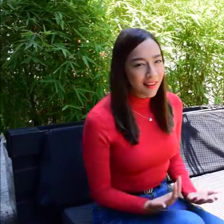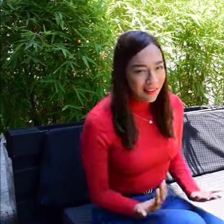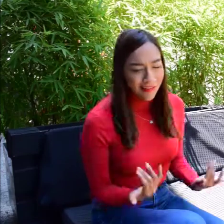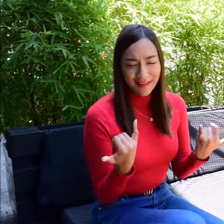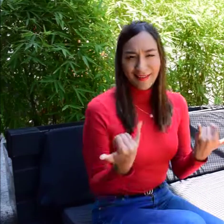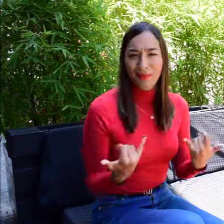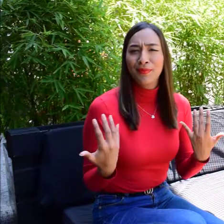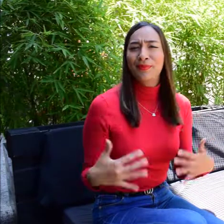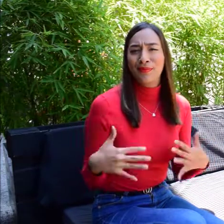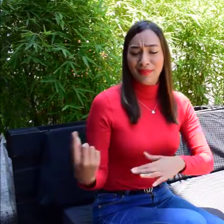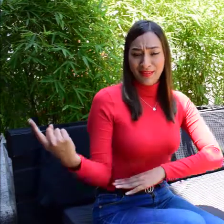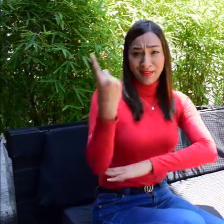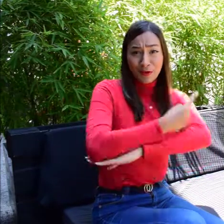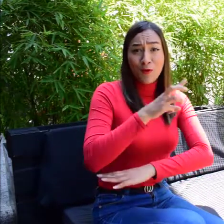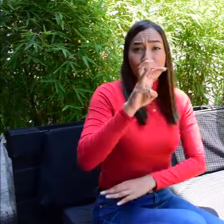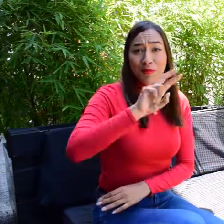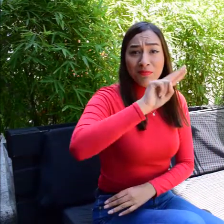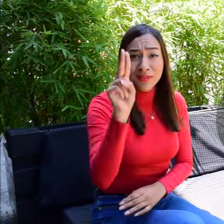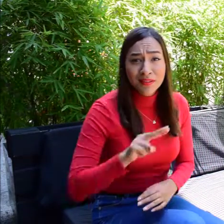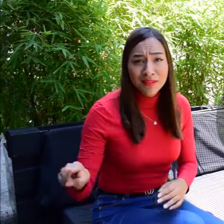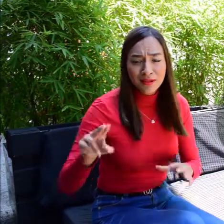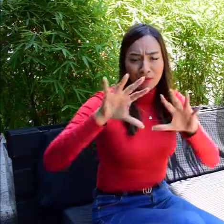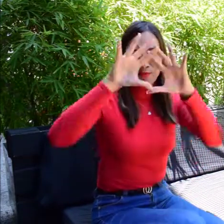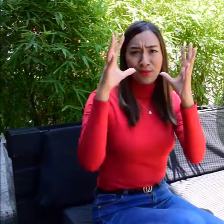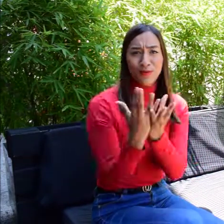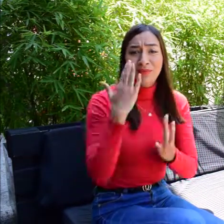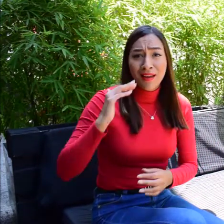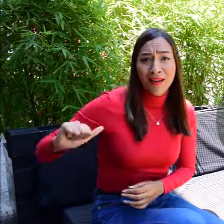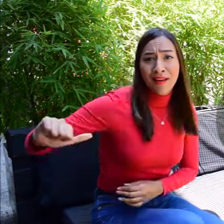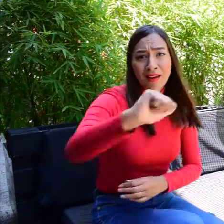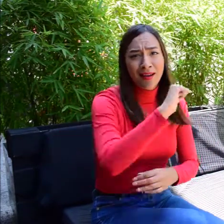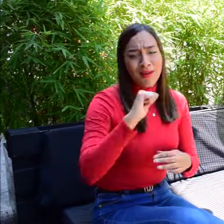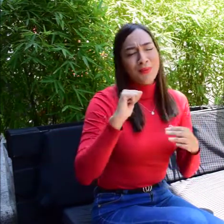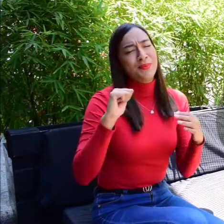Hoy, 8 de marzo, celebramos el Día Internacional de la Mujer.